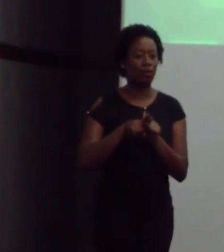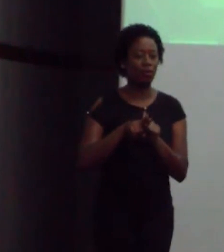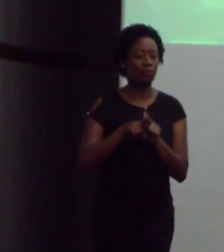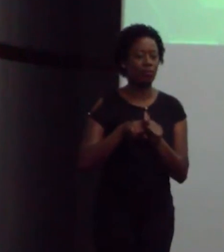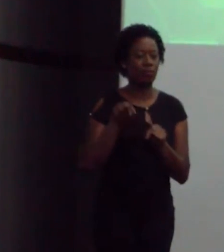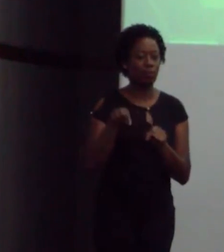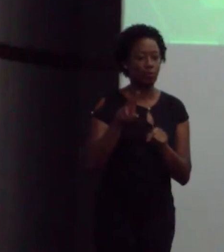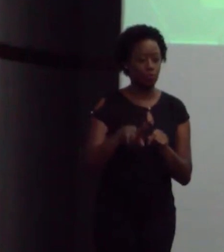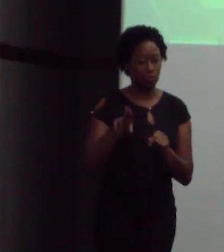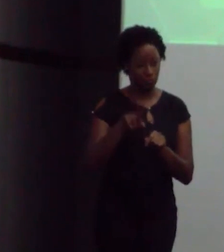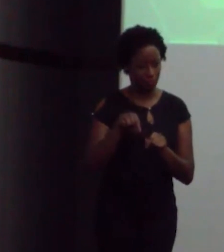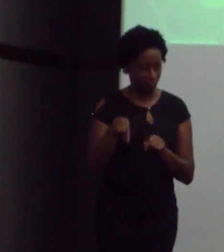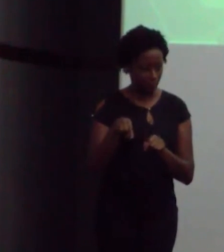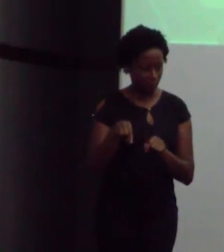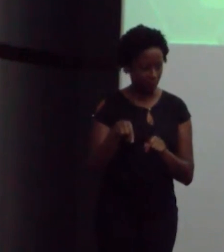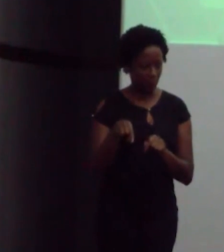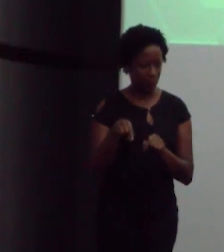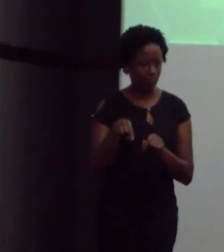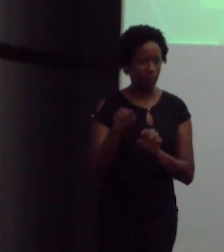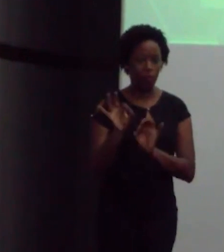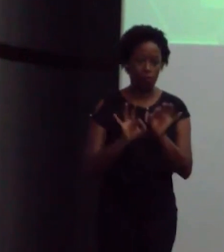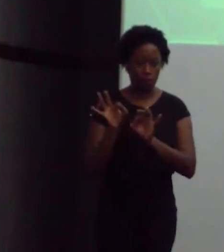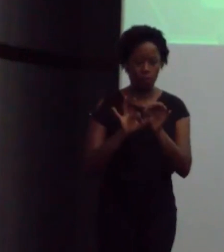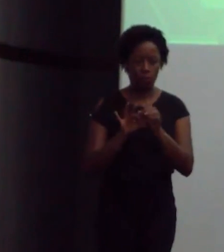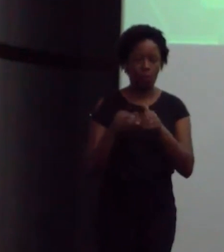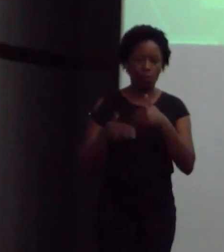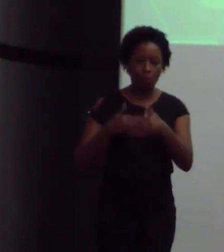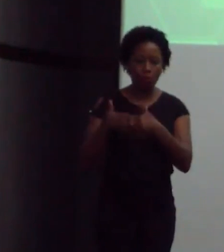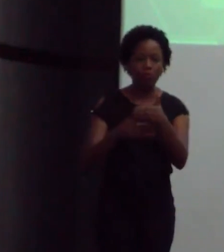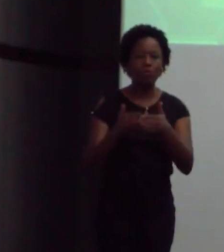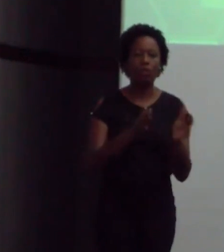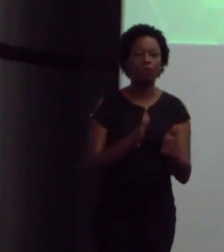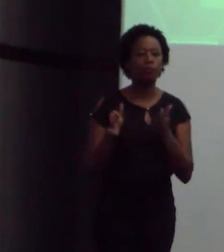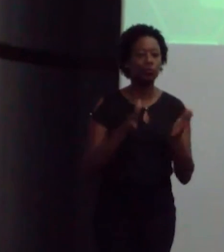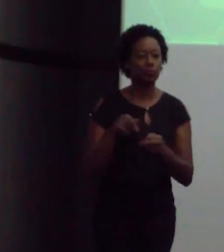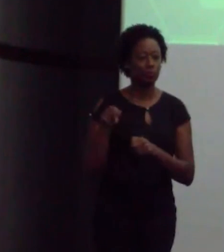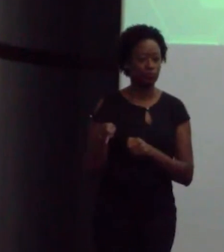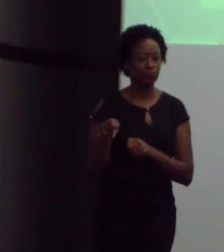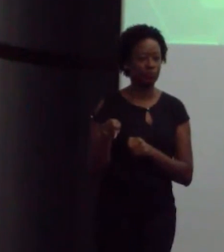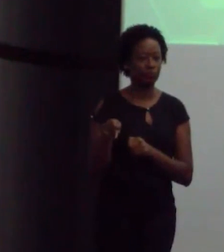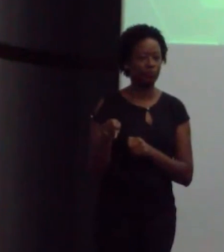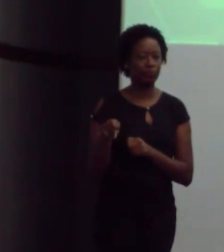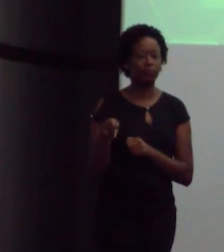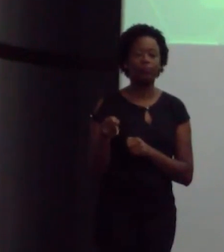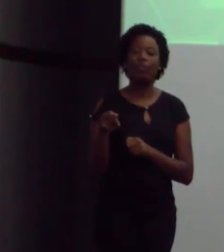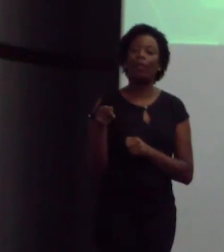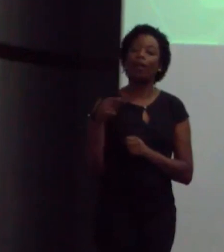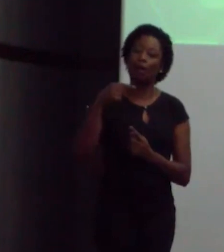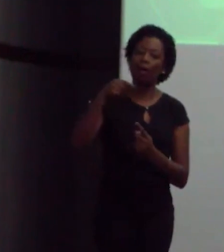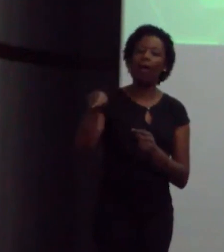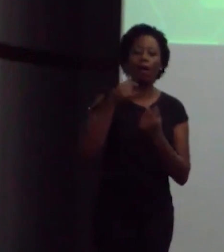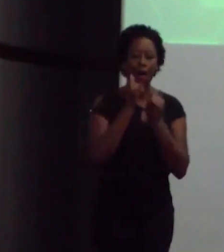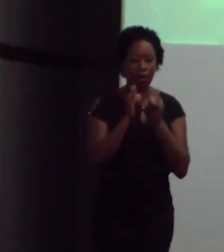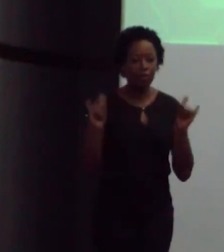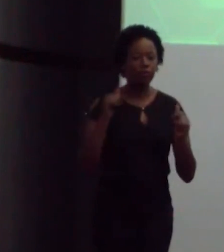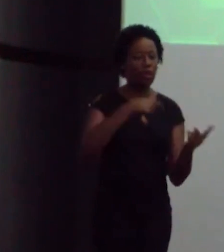alimentar esses processos de eletrólise são energia renovável.